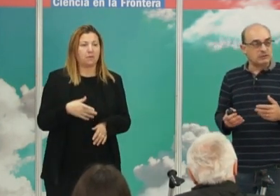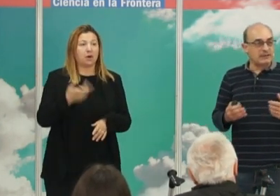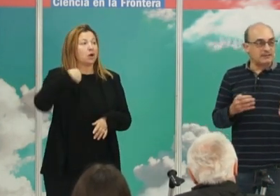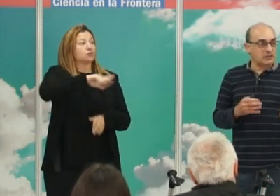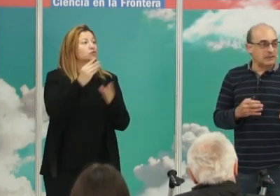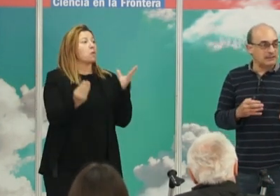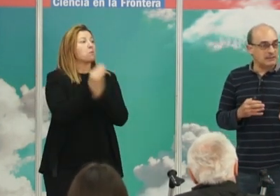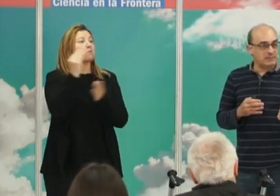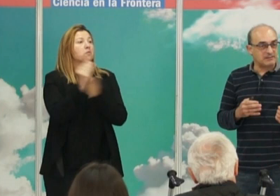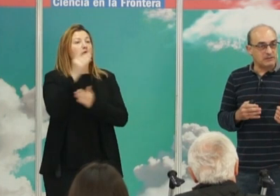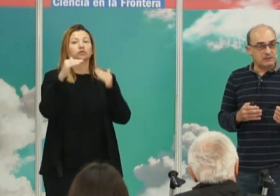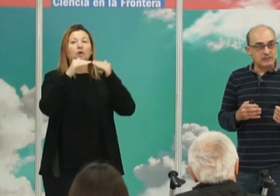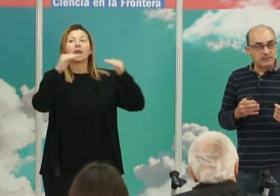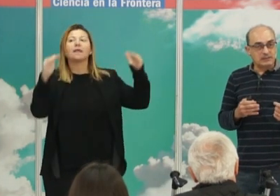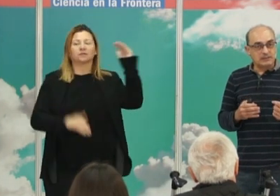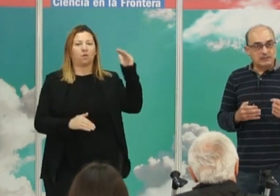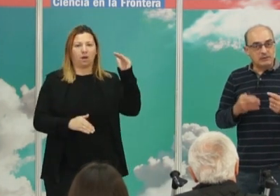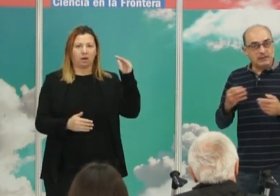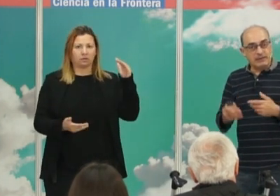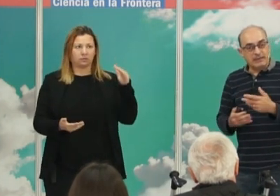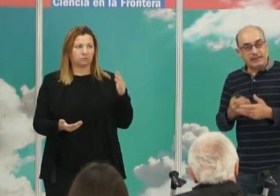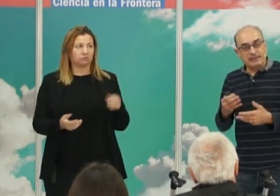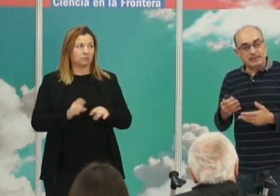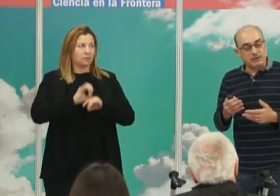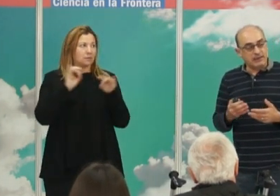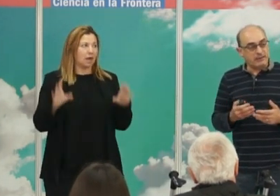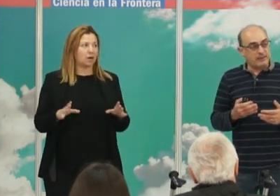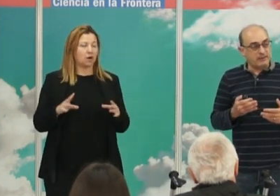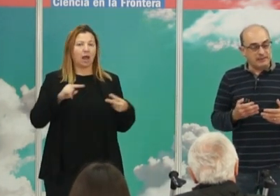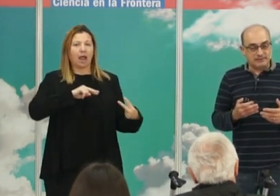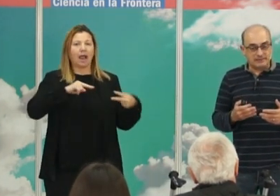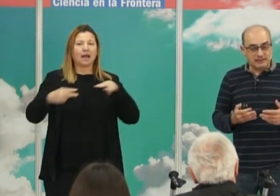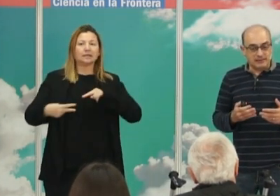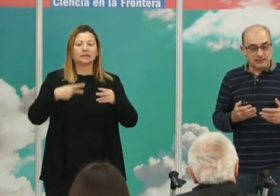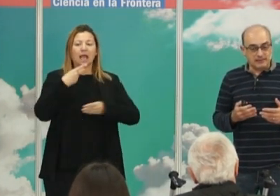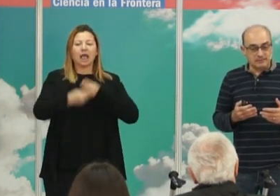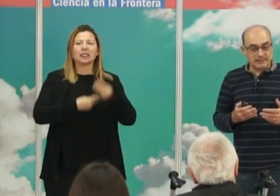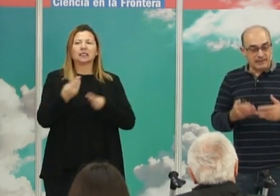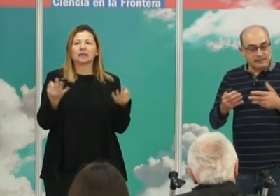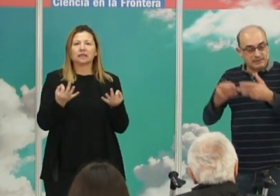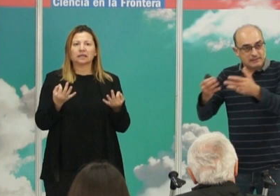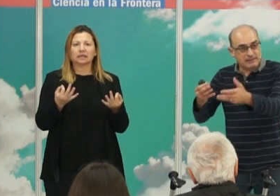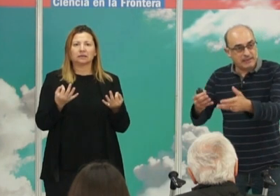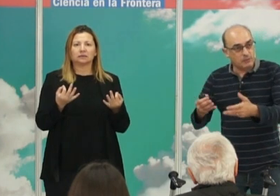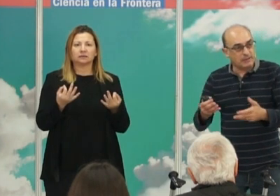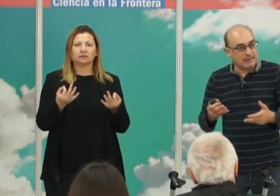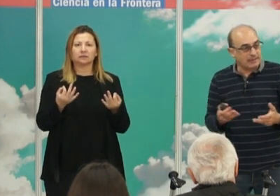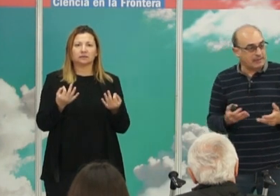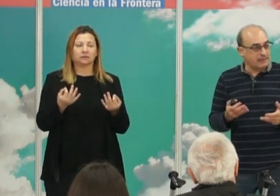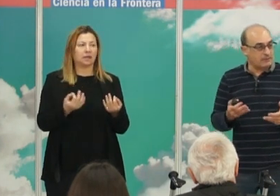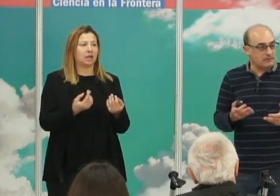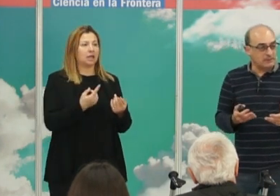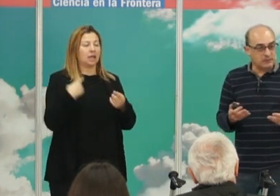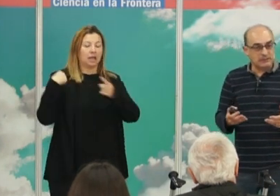producto de la desigualdad del pasado. Claro, la genética lo que hace es crear cada una,